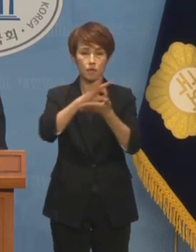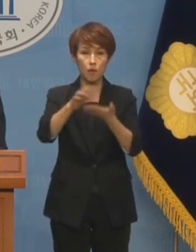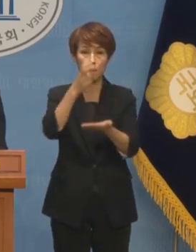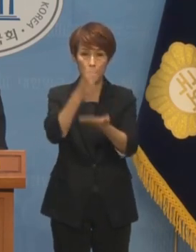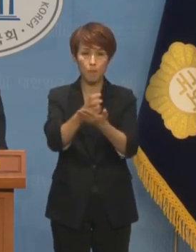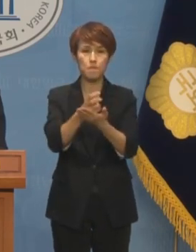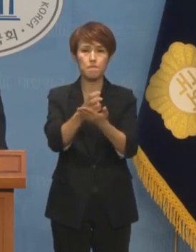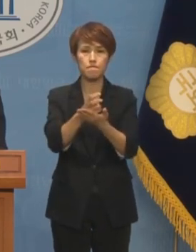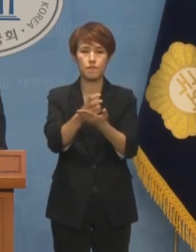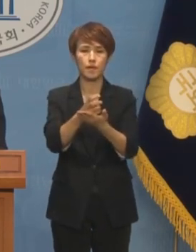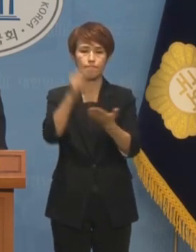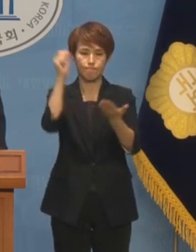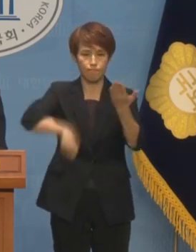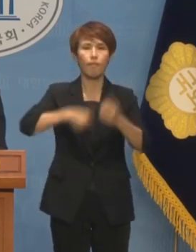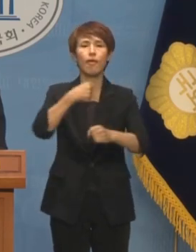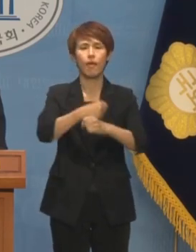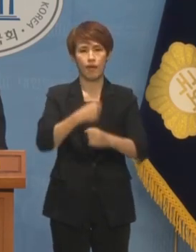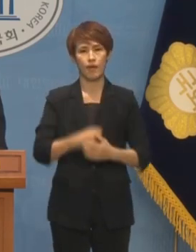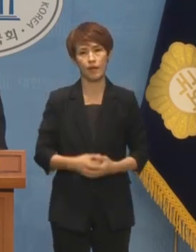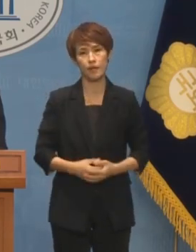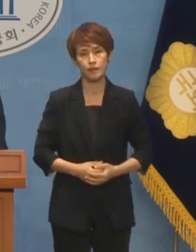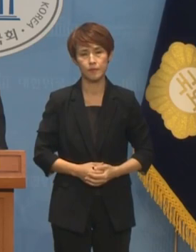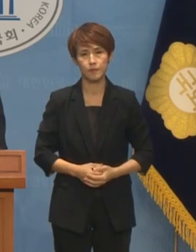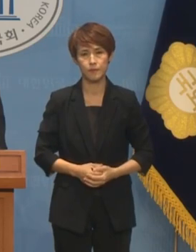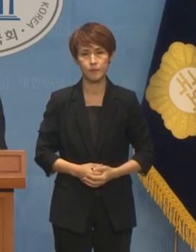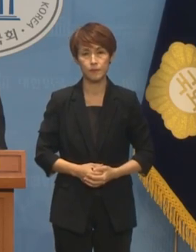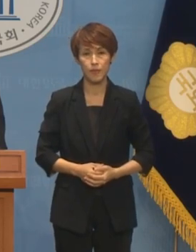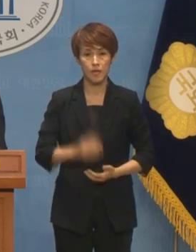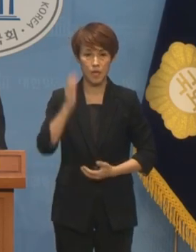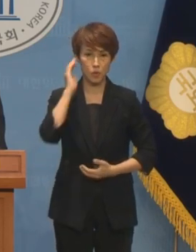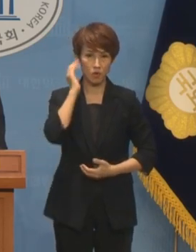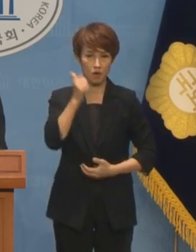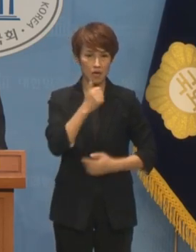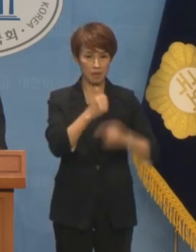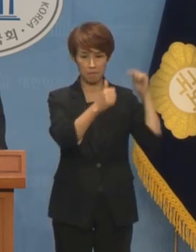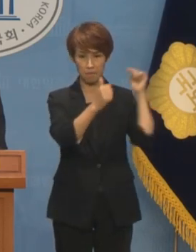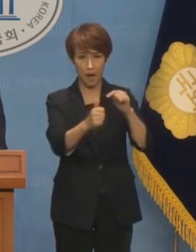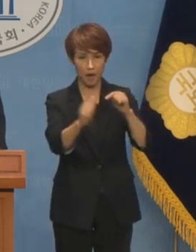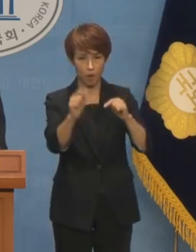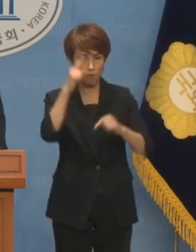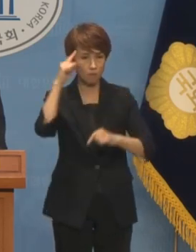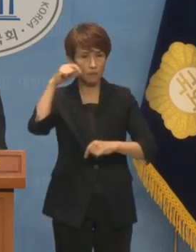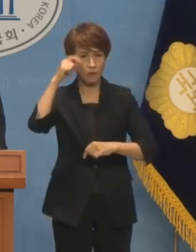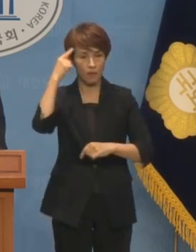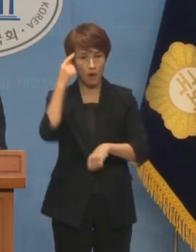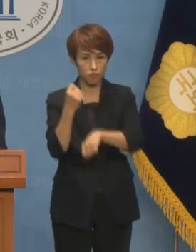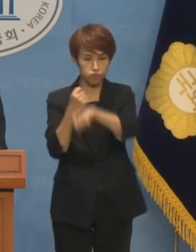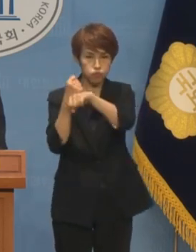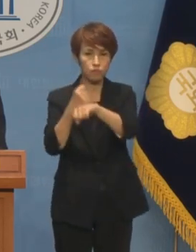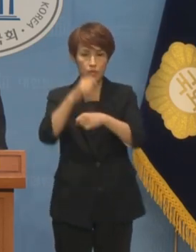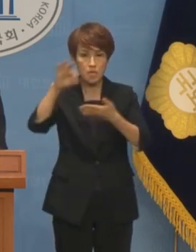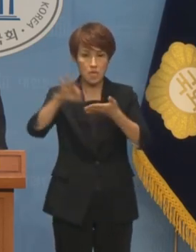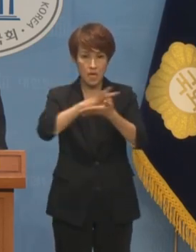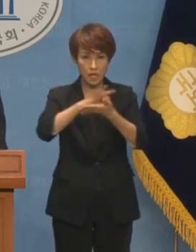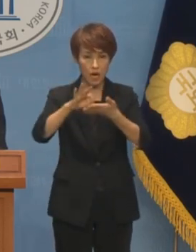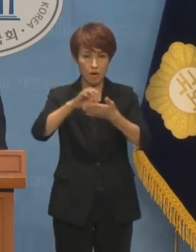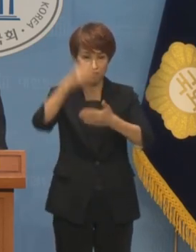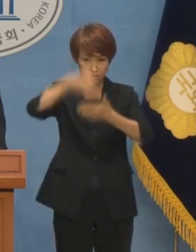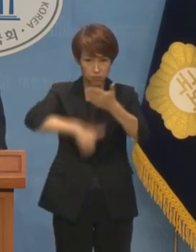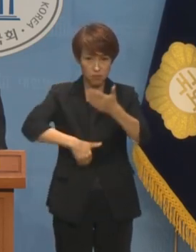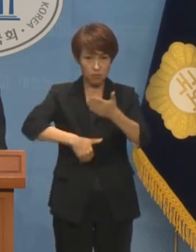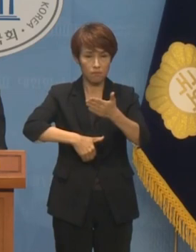개정 법률안을 통과시키겠습니다. 대통령 말 한마디에 R&D 예산을 흔들 수 없도록 하겠습니다.